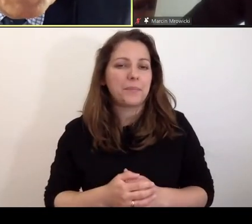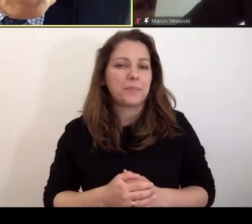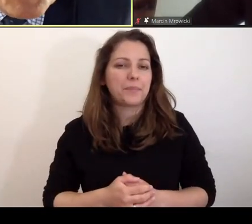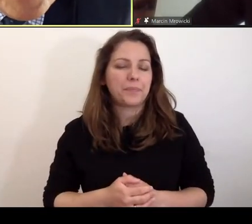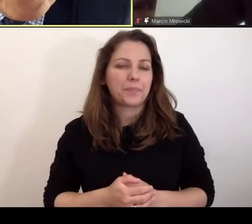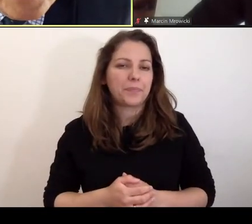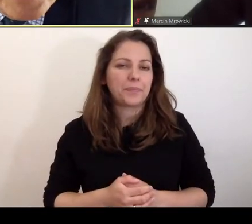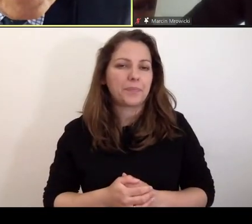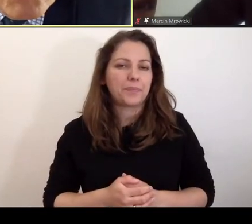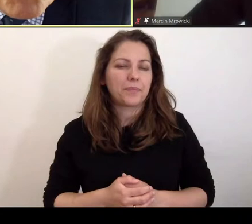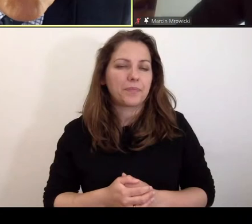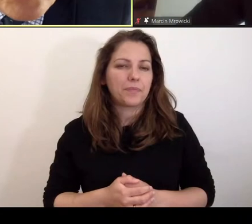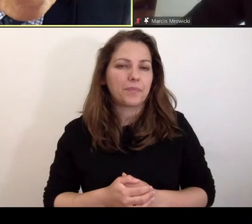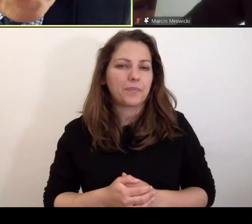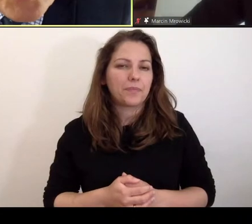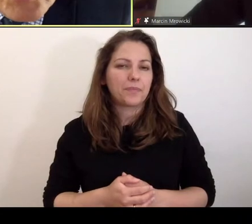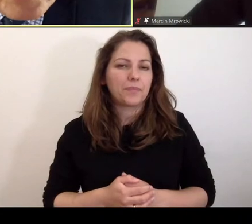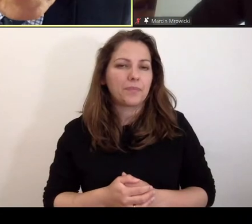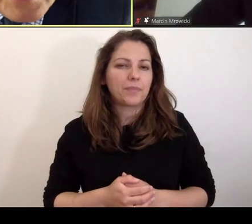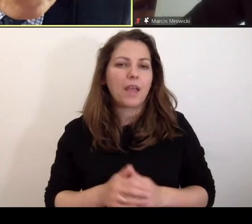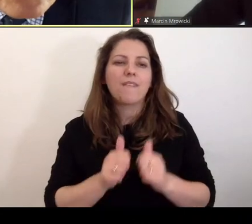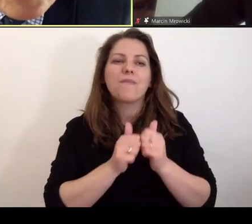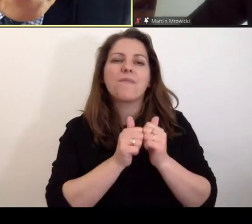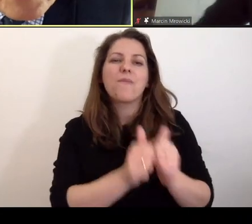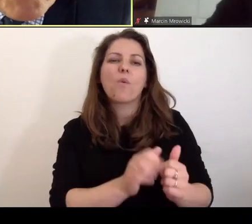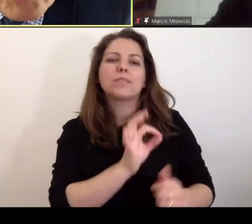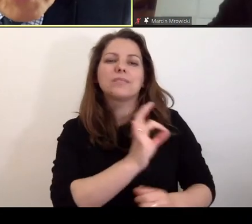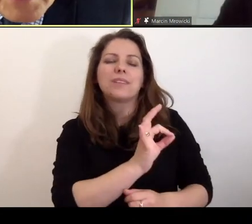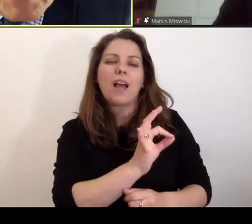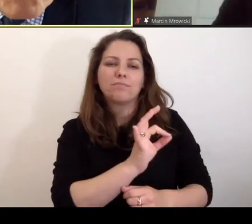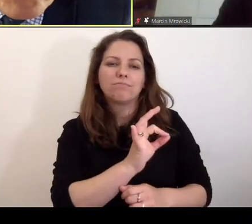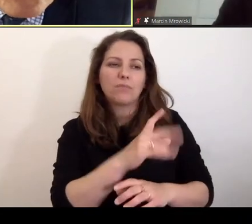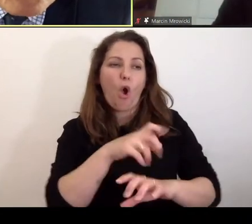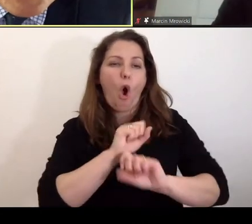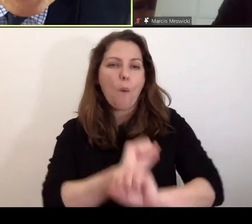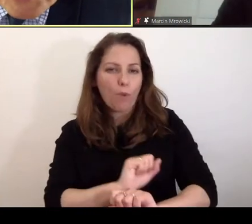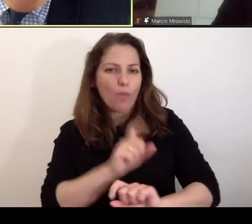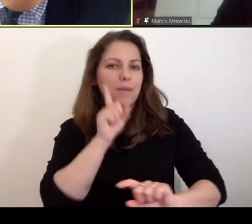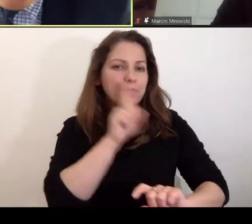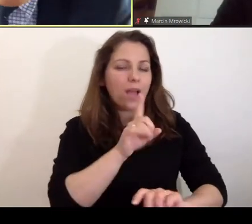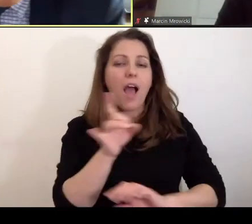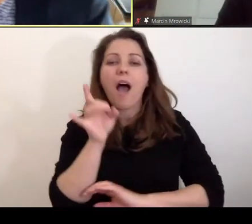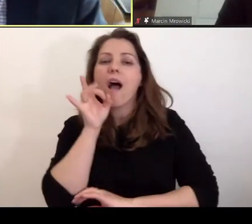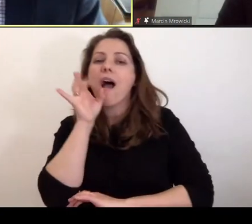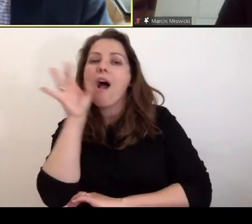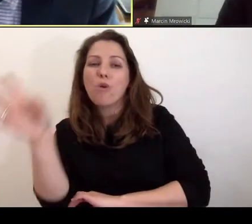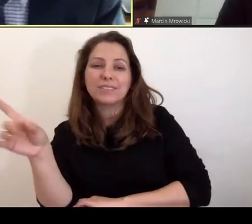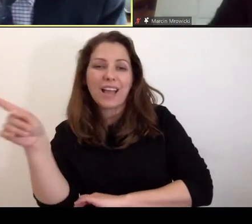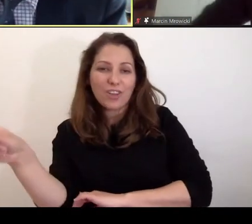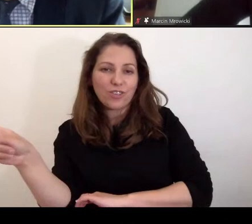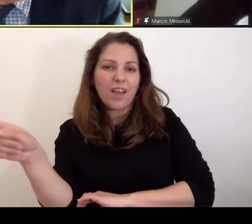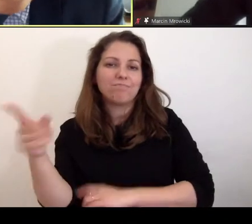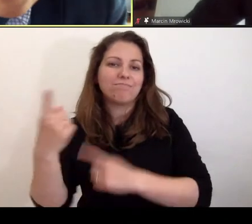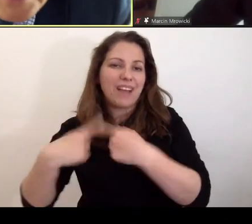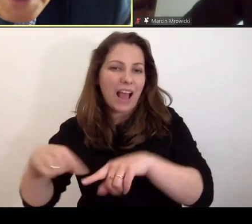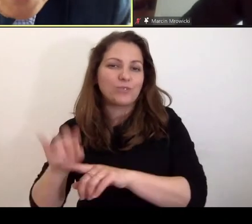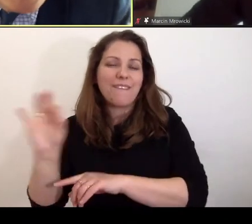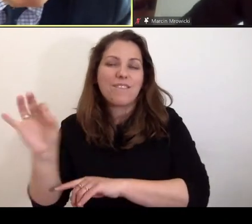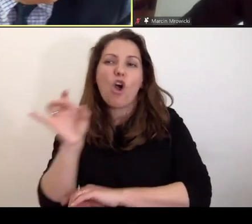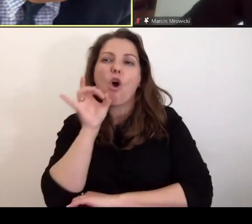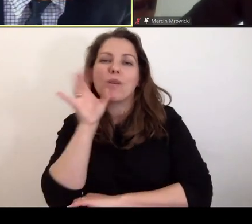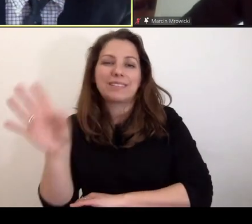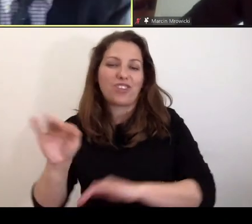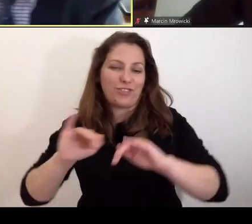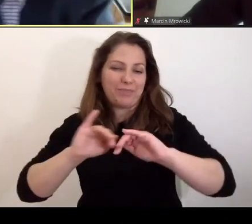funkcje obrony realizuje obrona, a funkcje oskarżycielskie realizuje oskarżycia.